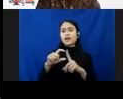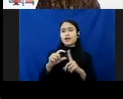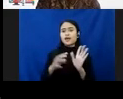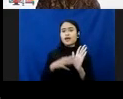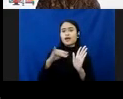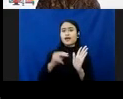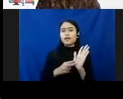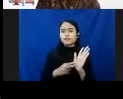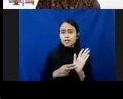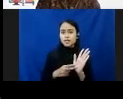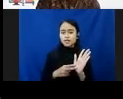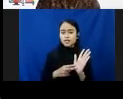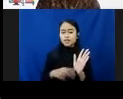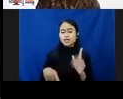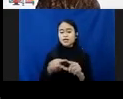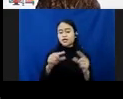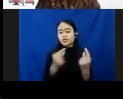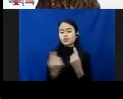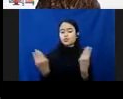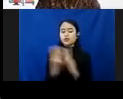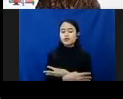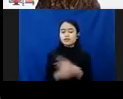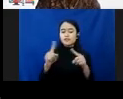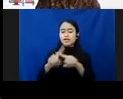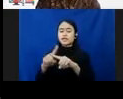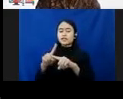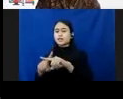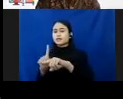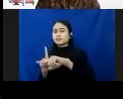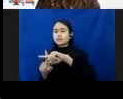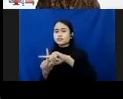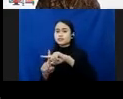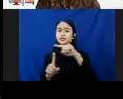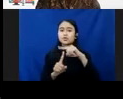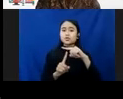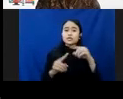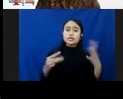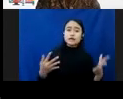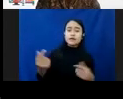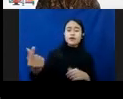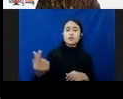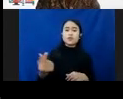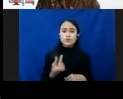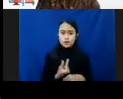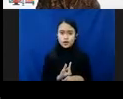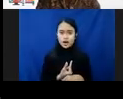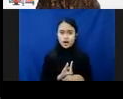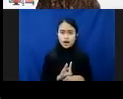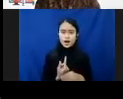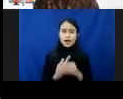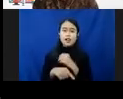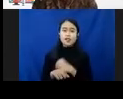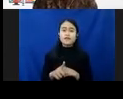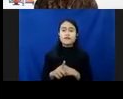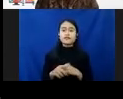XX++. Dengan tugas mengundang anggota grup melalui tautan link yang disebarakan ke grup basa. Siapa yang